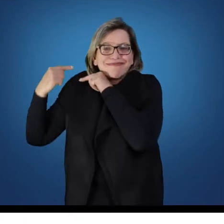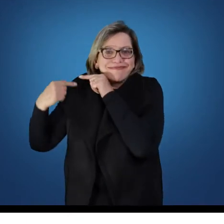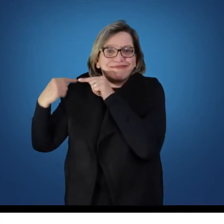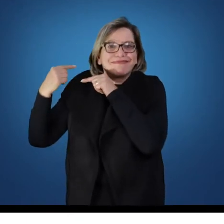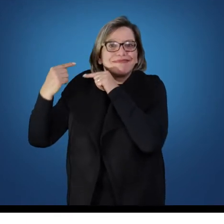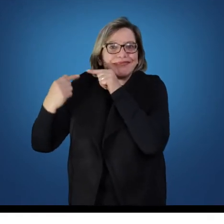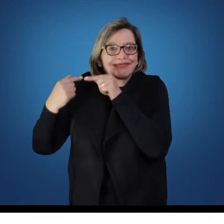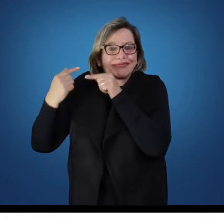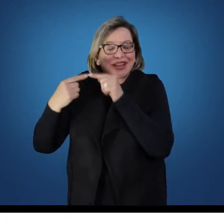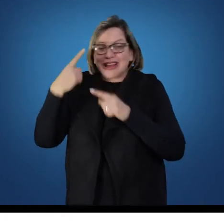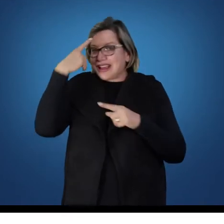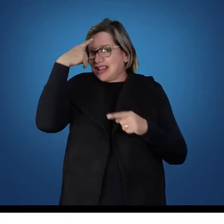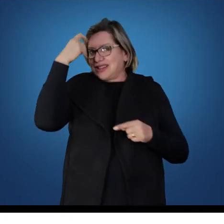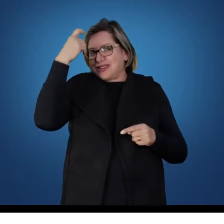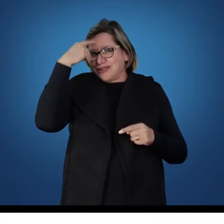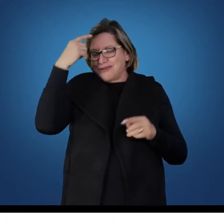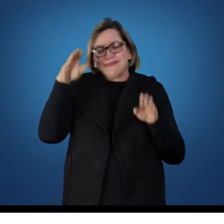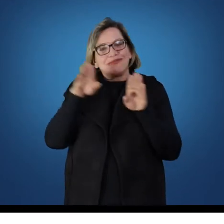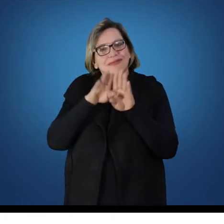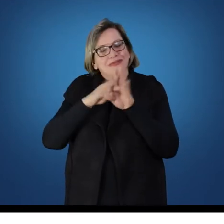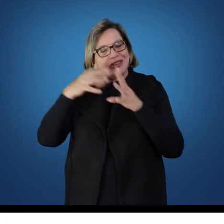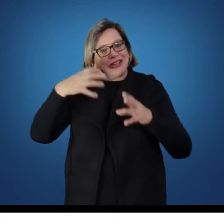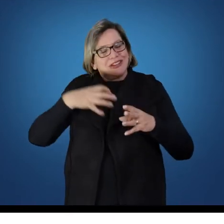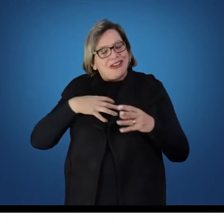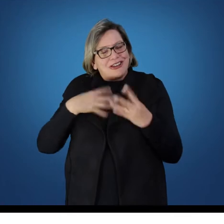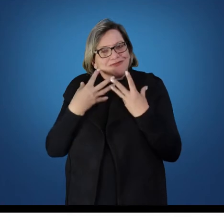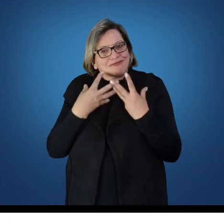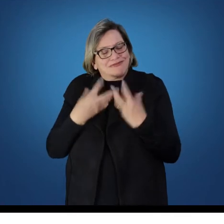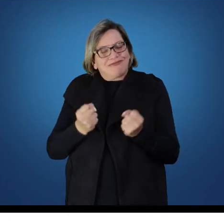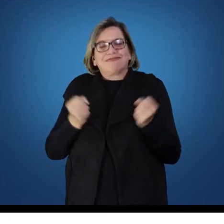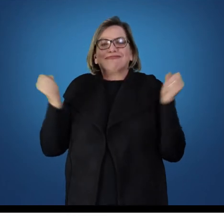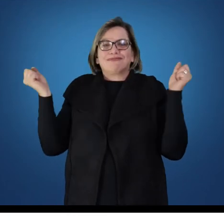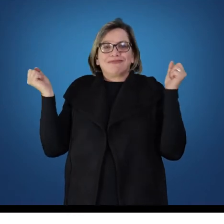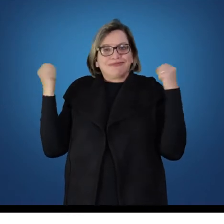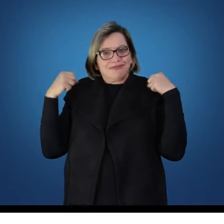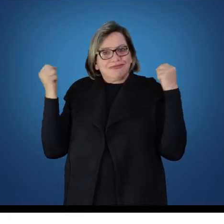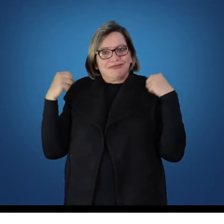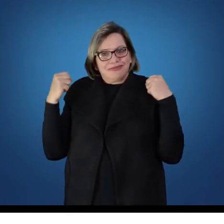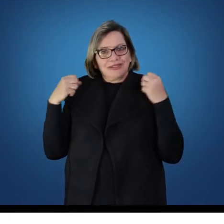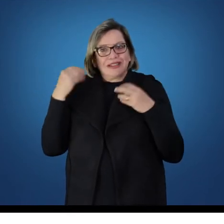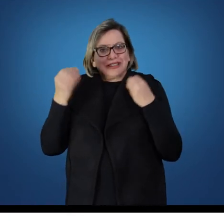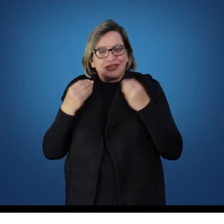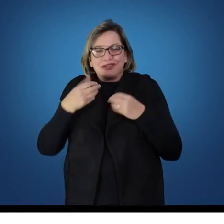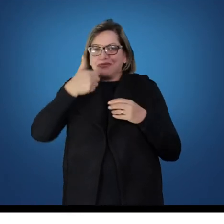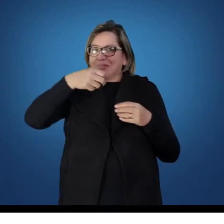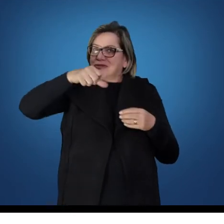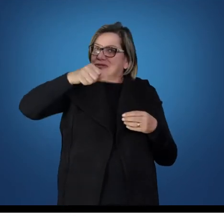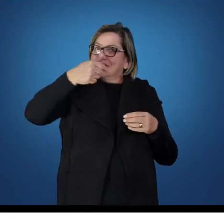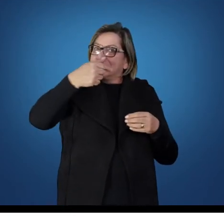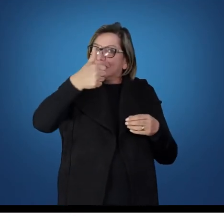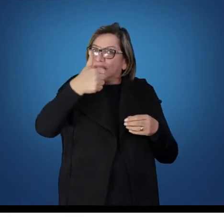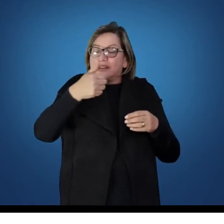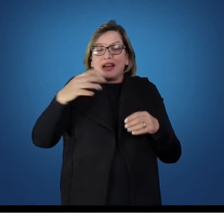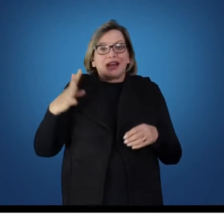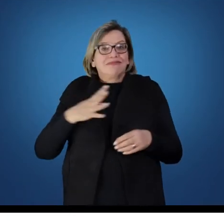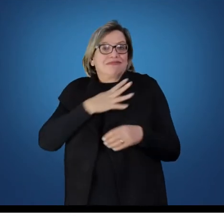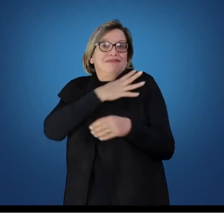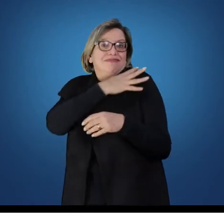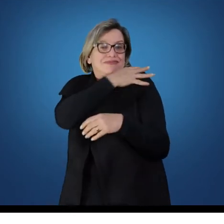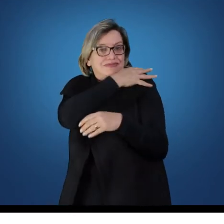uma ideologia, uma forma de conceber a educação física. Nesse contexto do regime militar, a educação física vai estar também atrelada